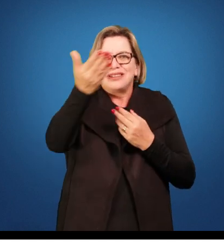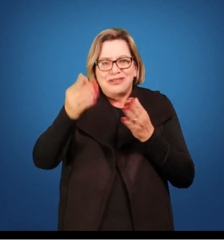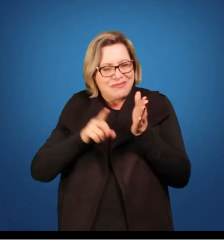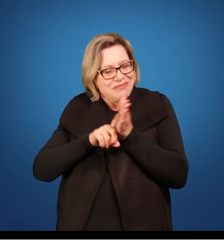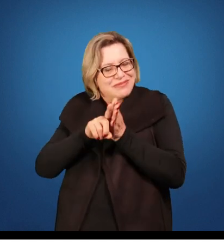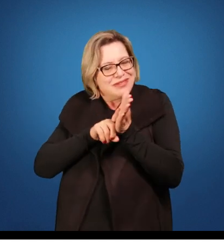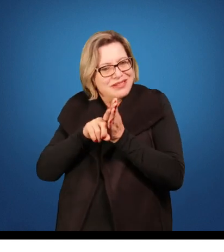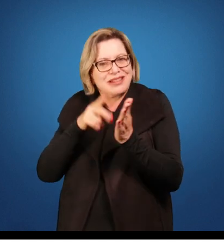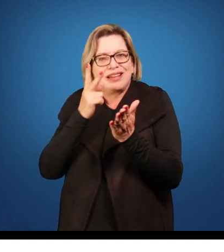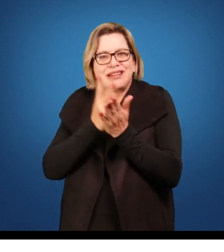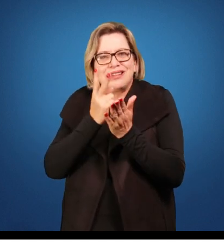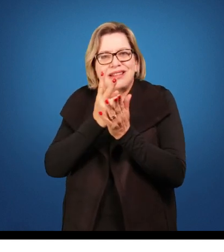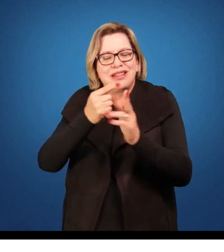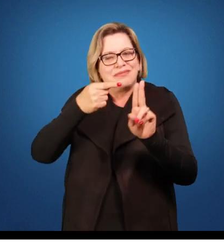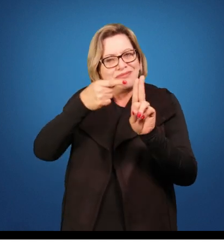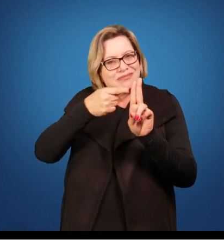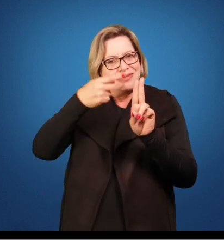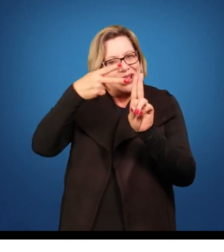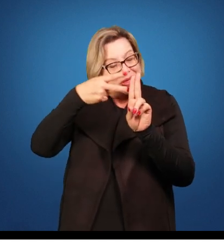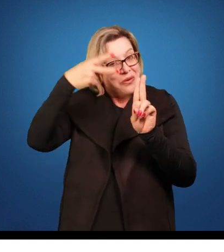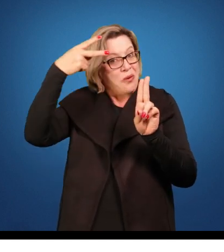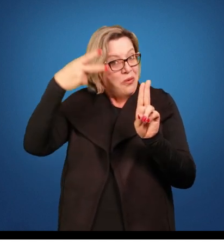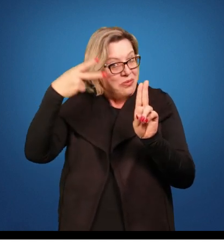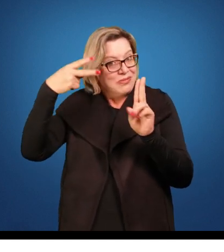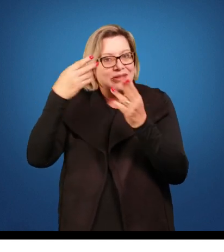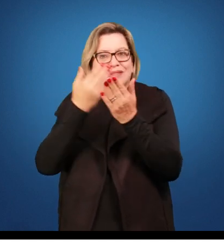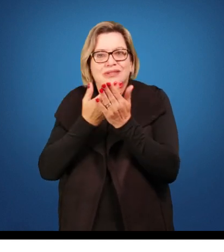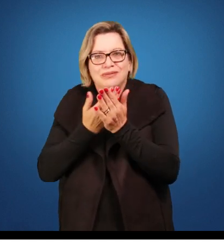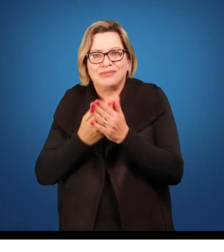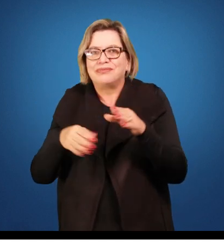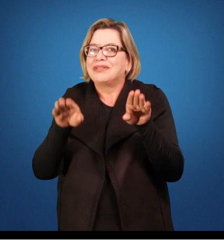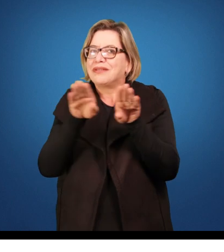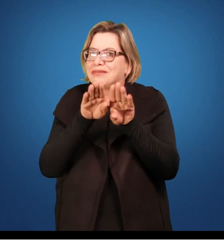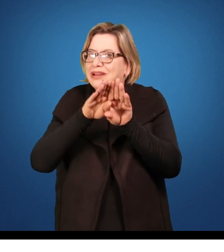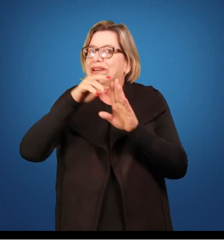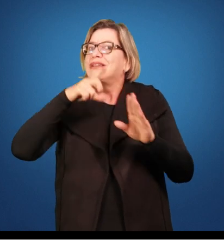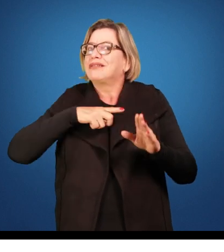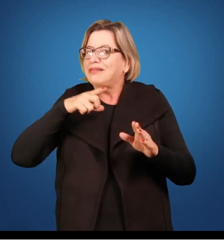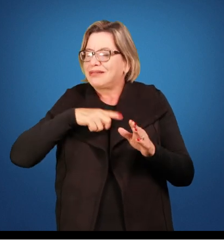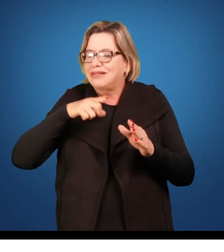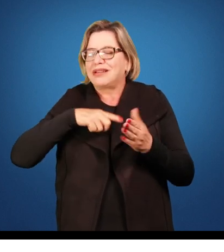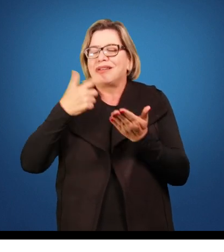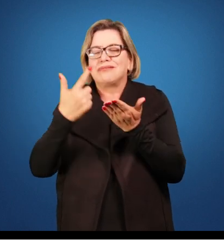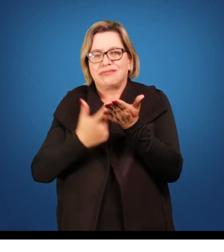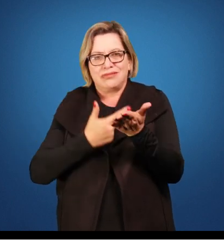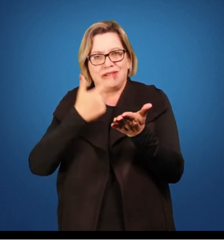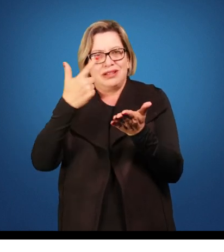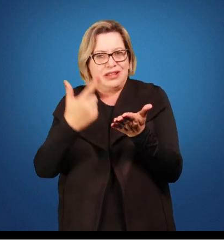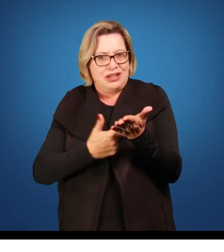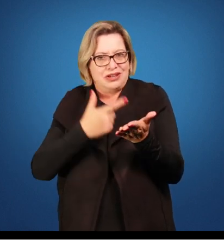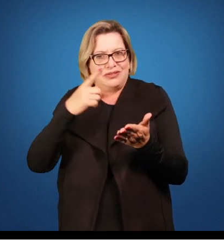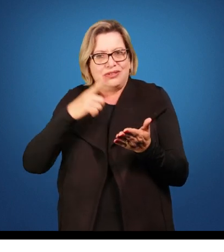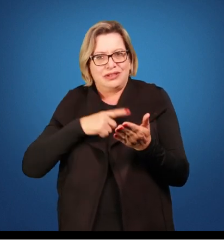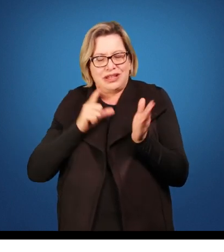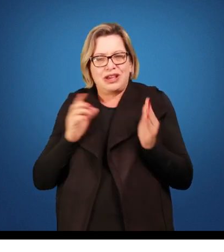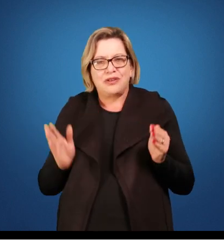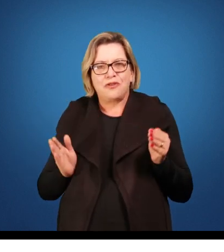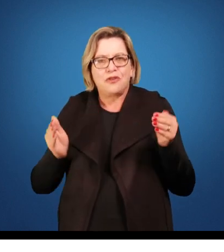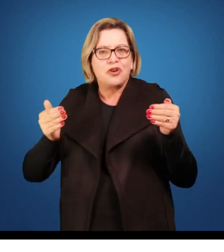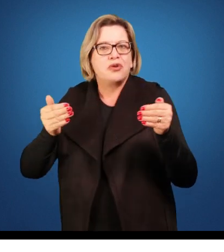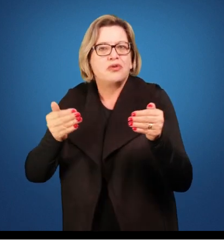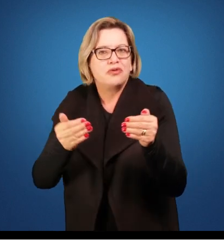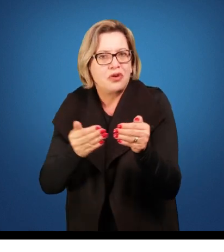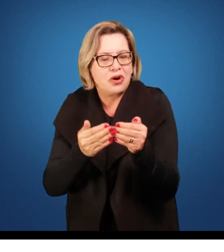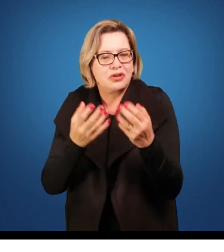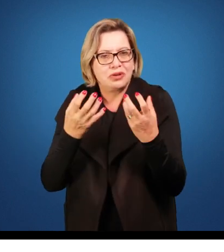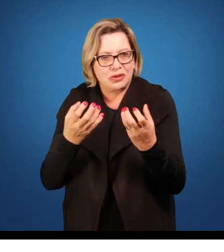acompanhar essa segunda fase da disciplina. Também temos conteúdo do livro didático, temos alguns fóruns de discussão